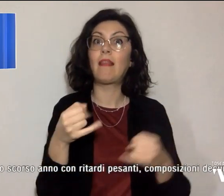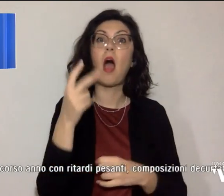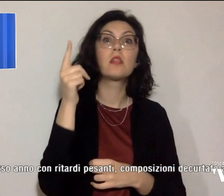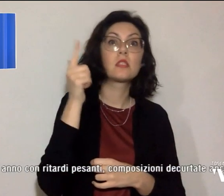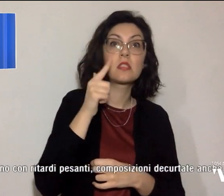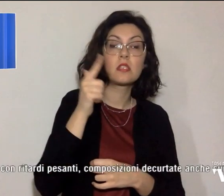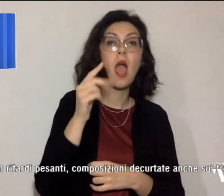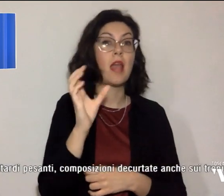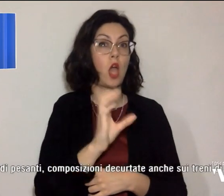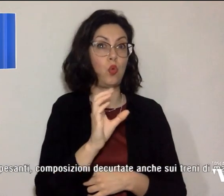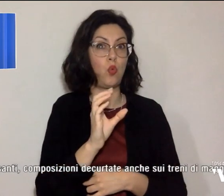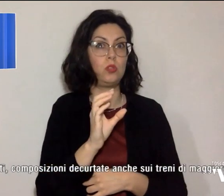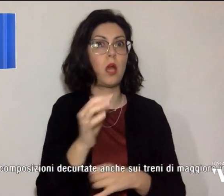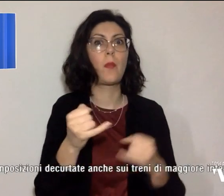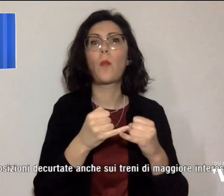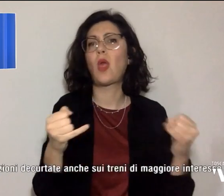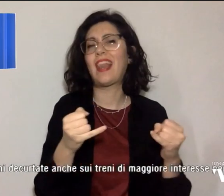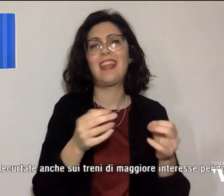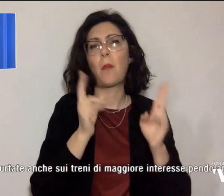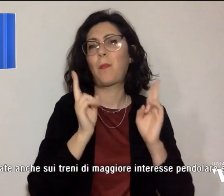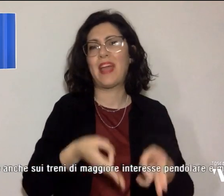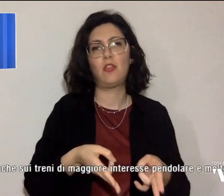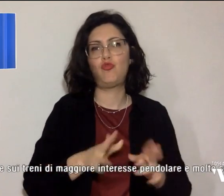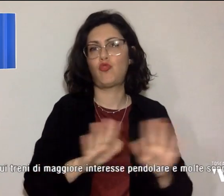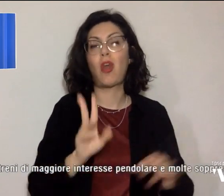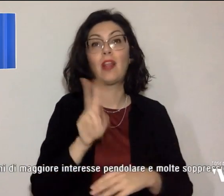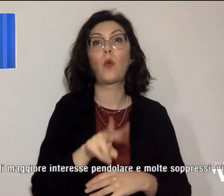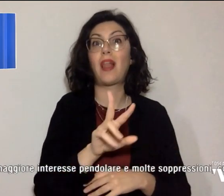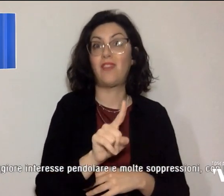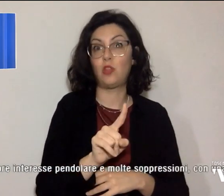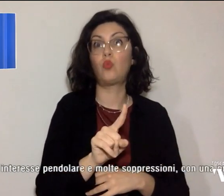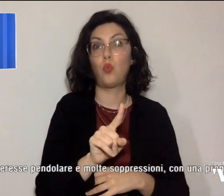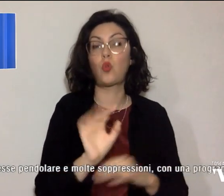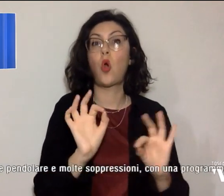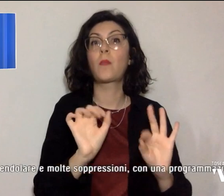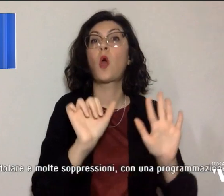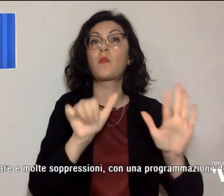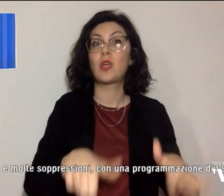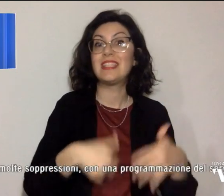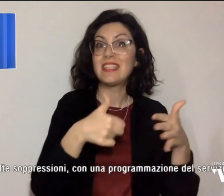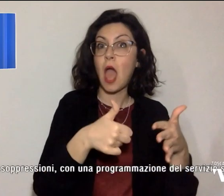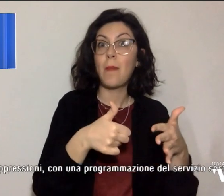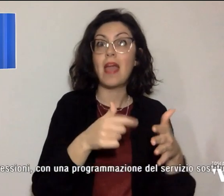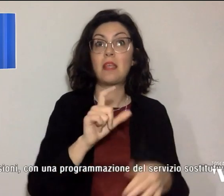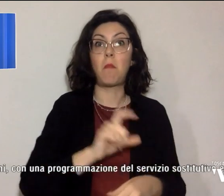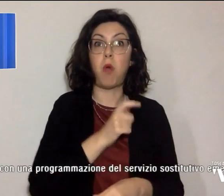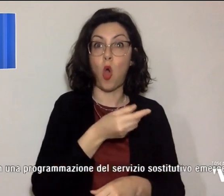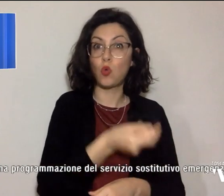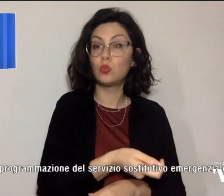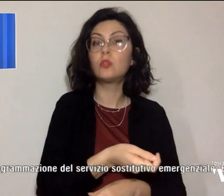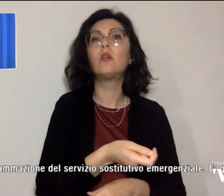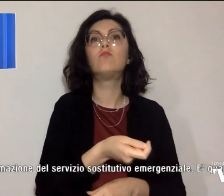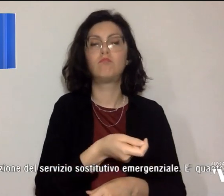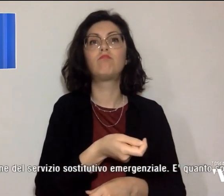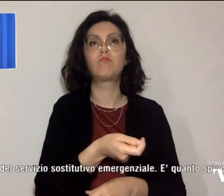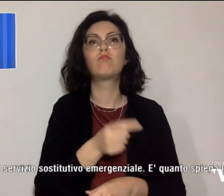peggior linea del 2021 con sei mesi su 12 di bonus, il servizio è